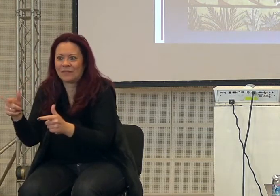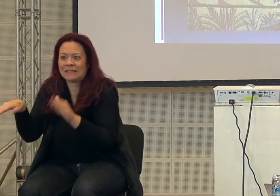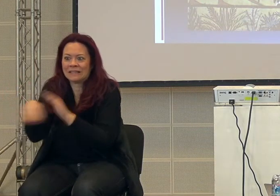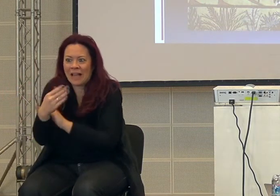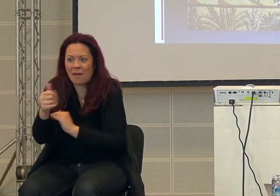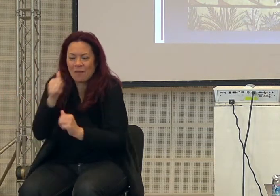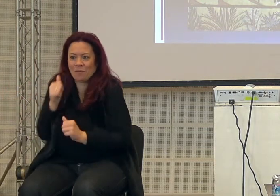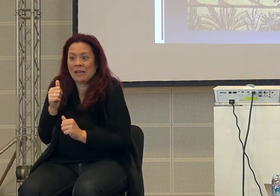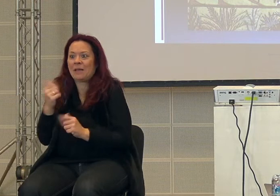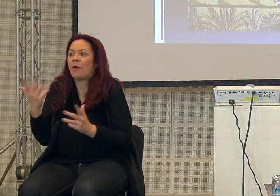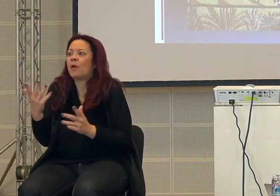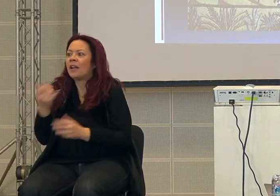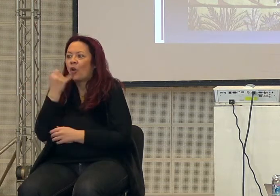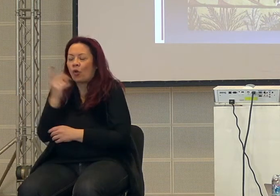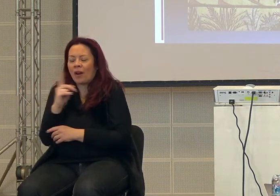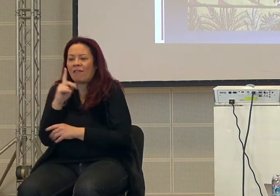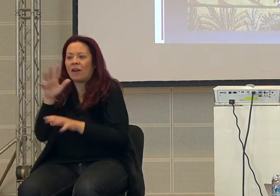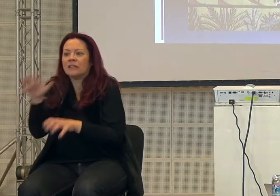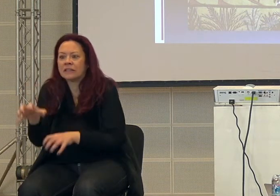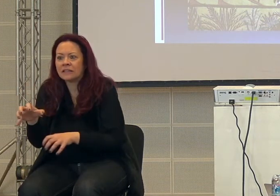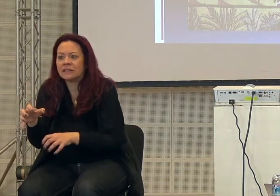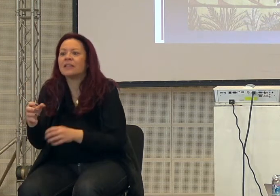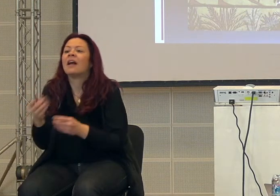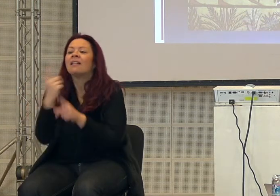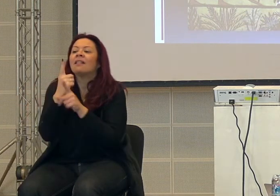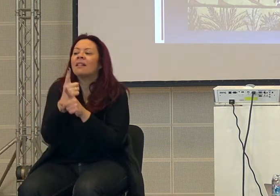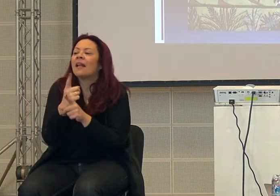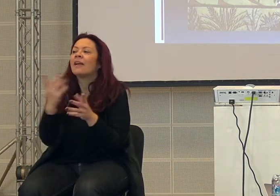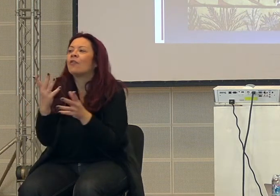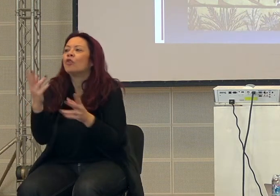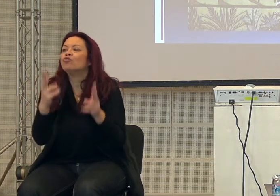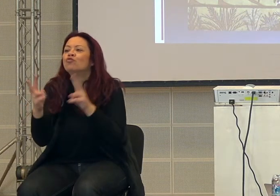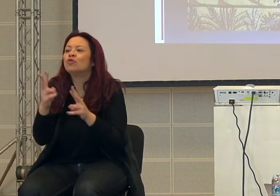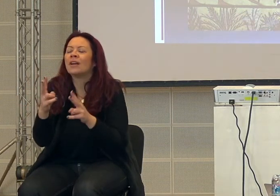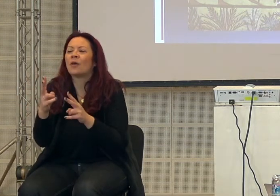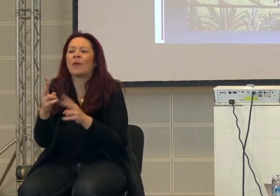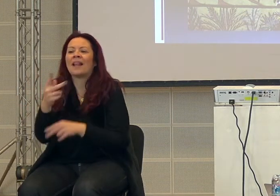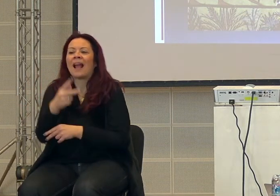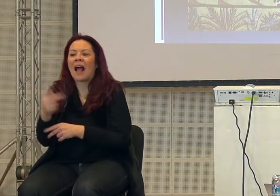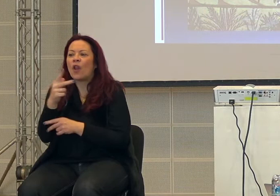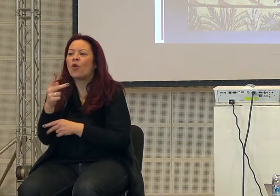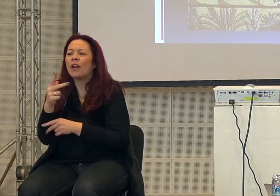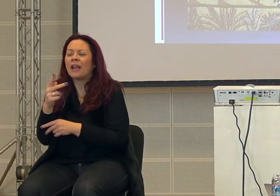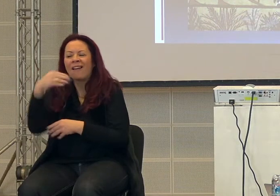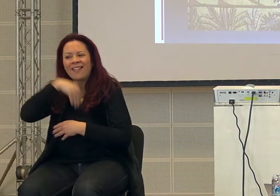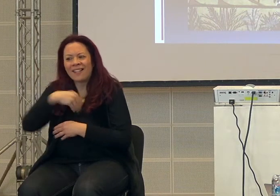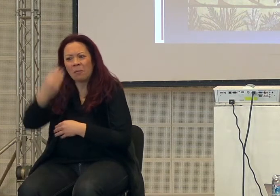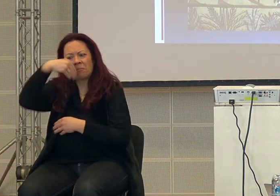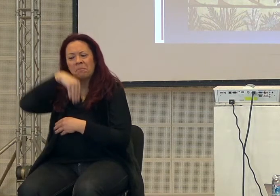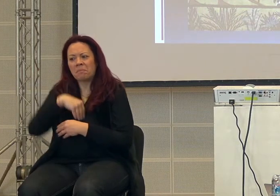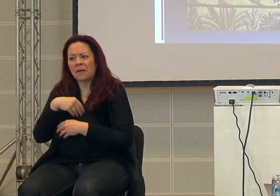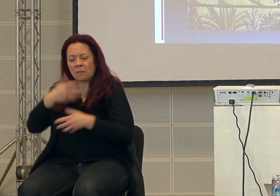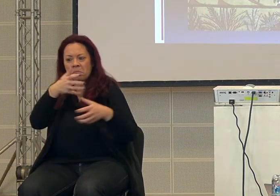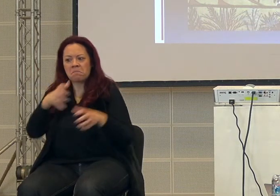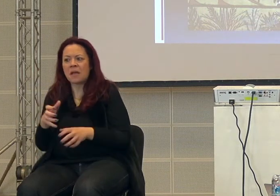devono, come dire, hanno meno calorie a disposizione, cioè una vera crisi energetica, cioè